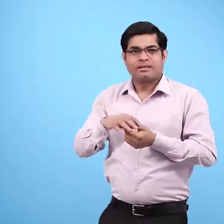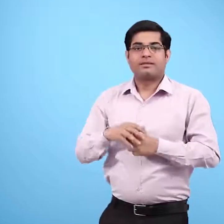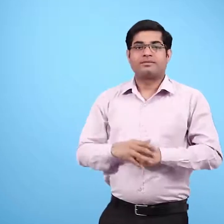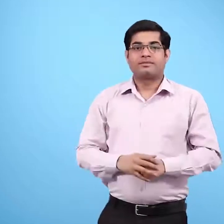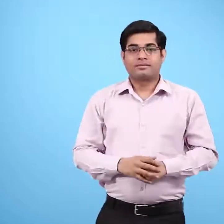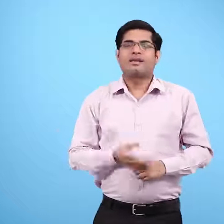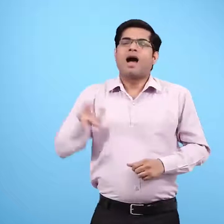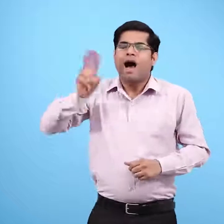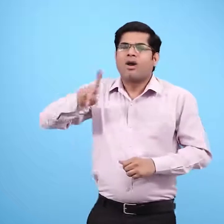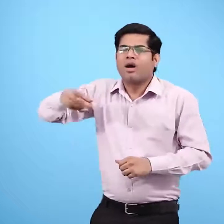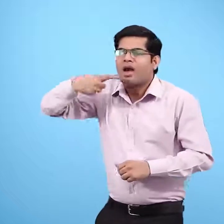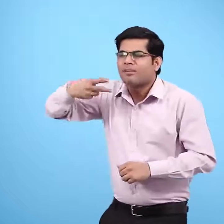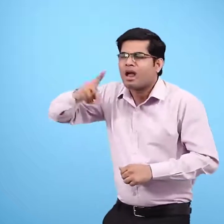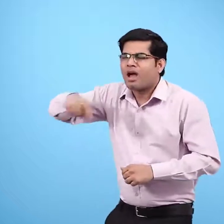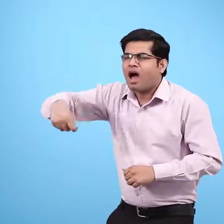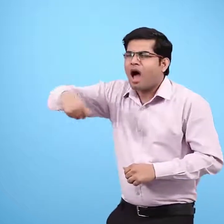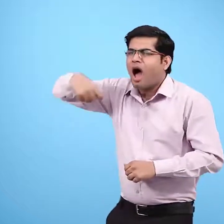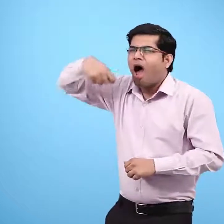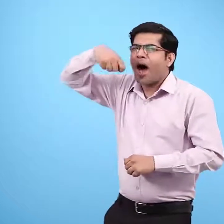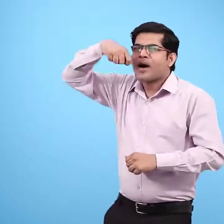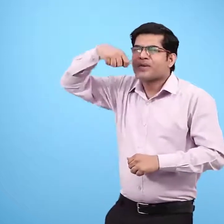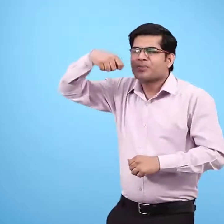एक चम्बच और खिलाओ वह बोली